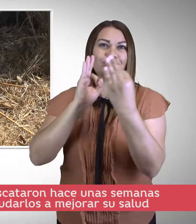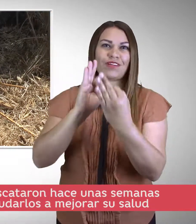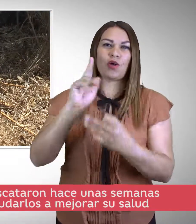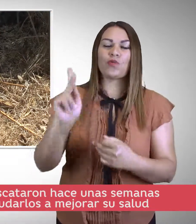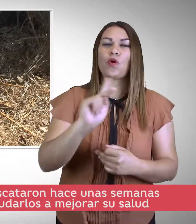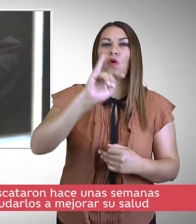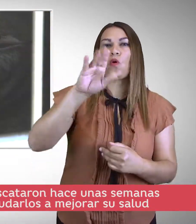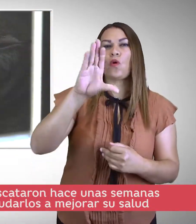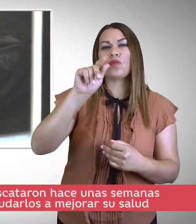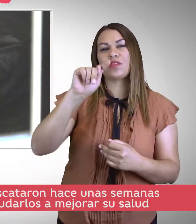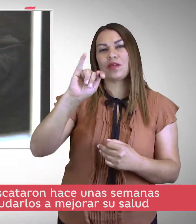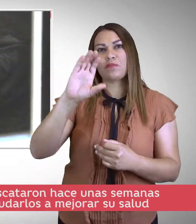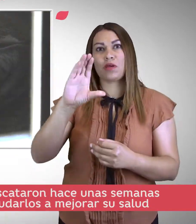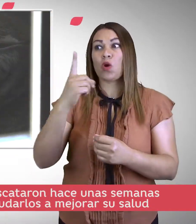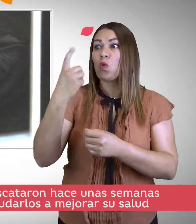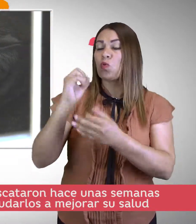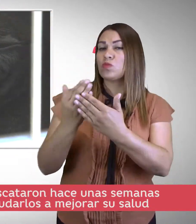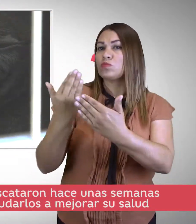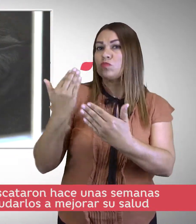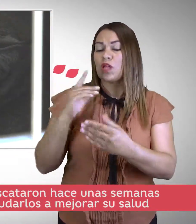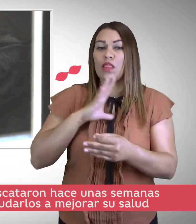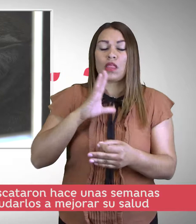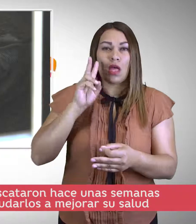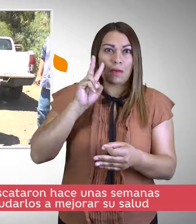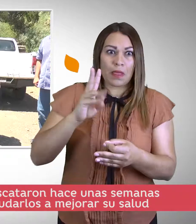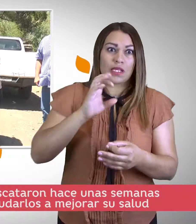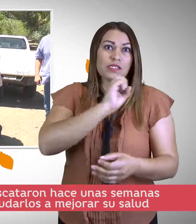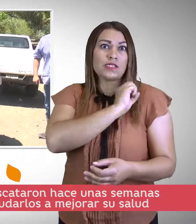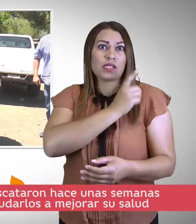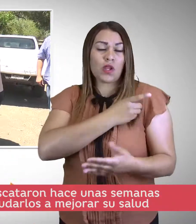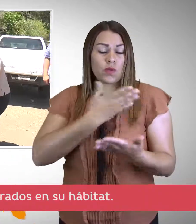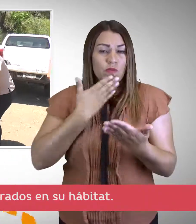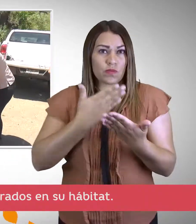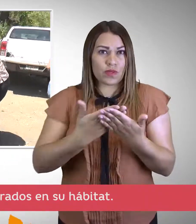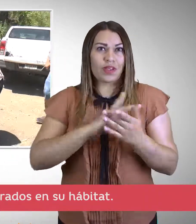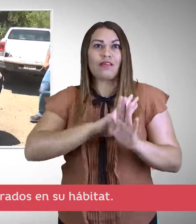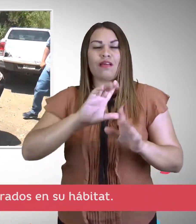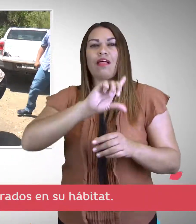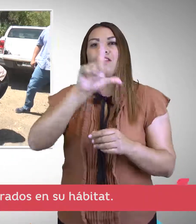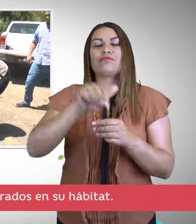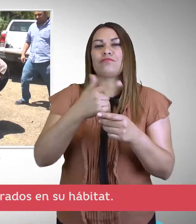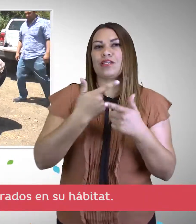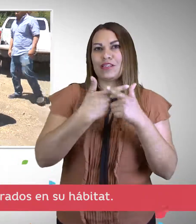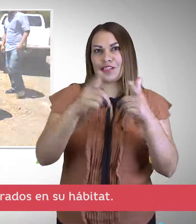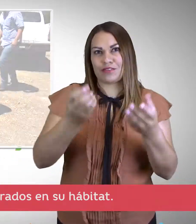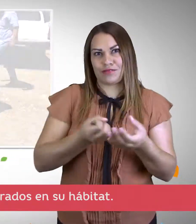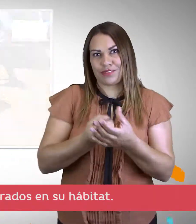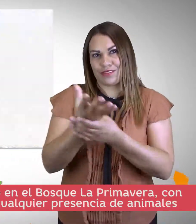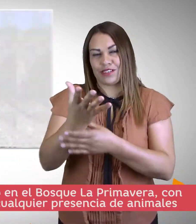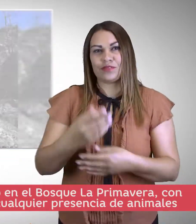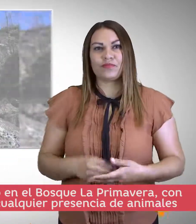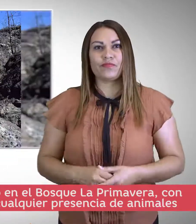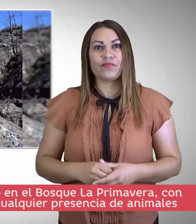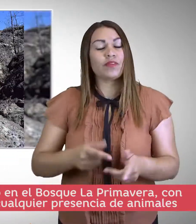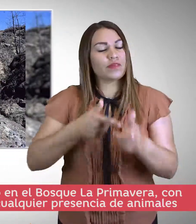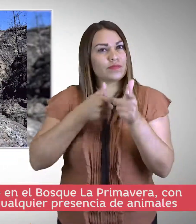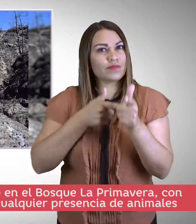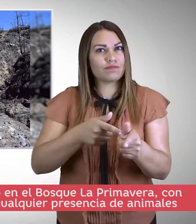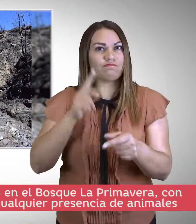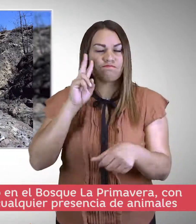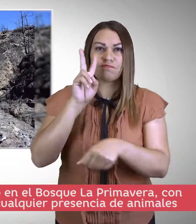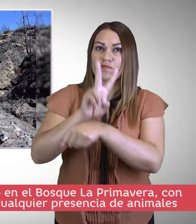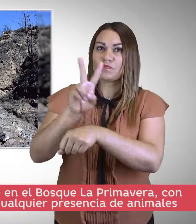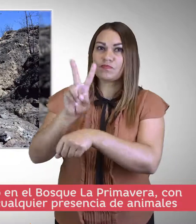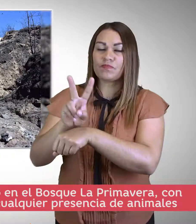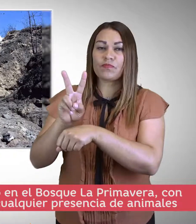Los animales se rescataron hace unas semanas y después de ayudarlos a mejorar su salud, fueron liberados en su hábitat. Continúa el